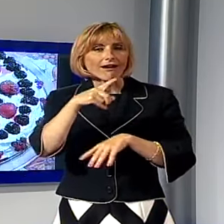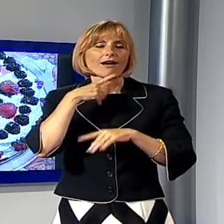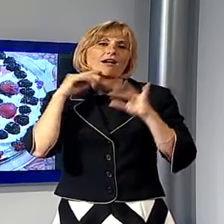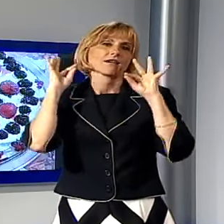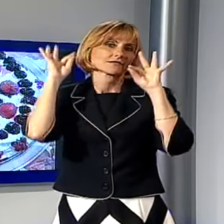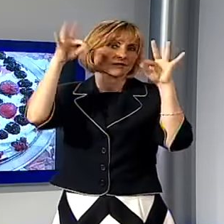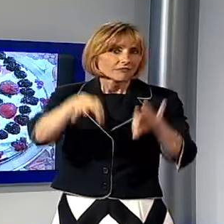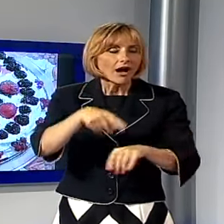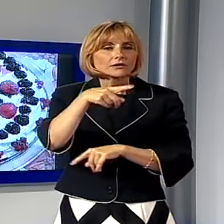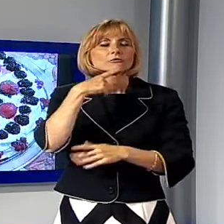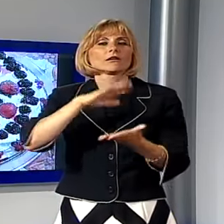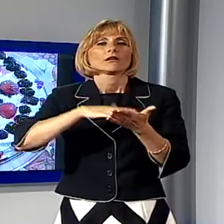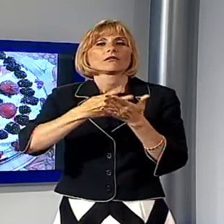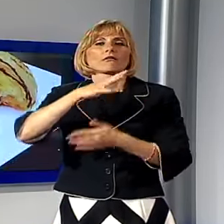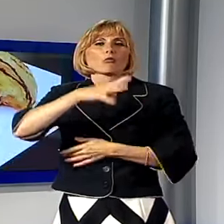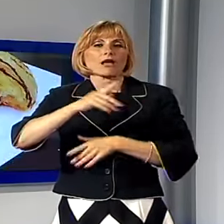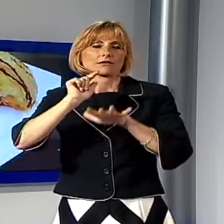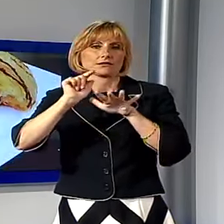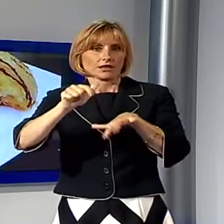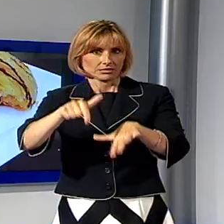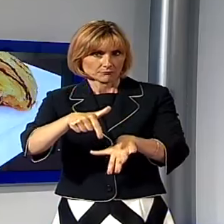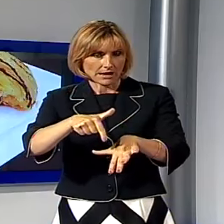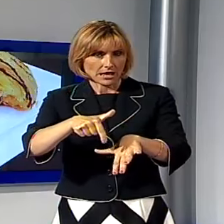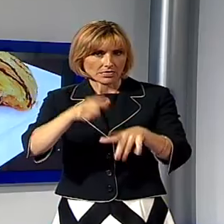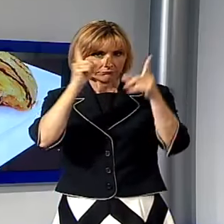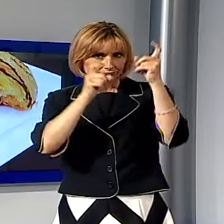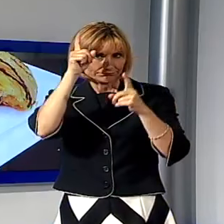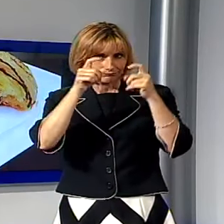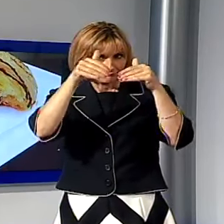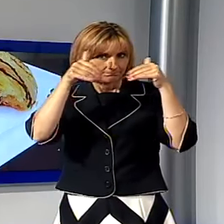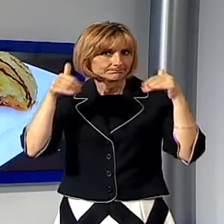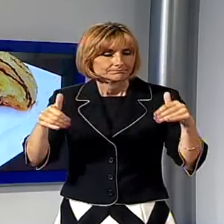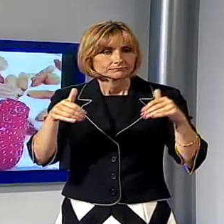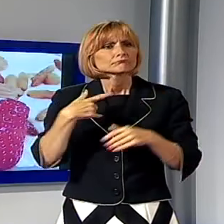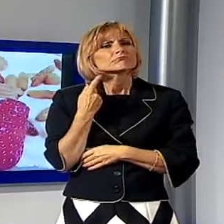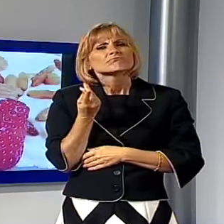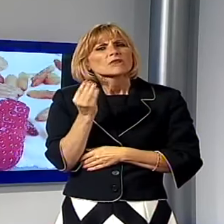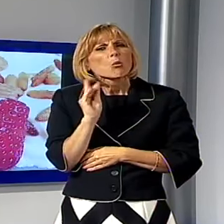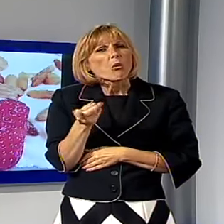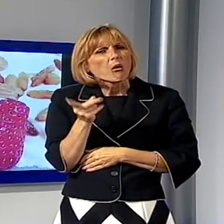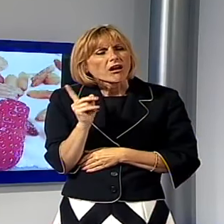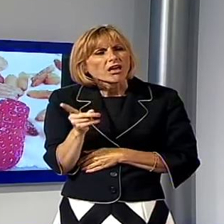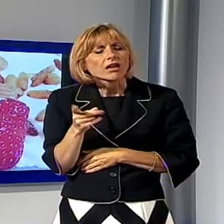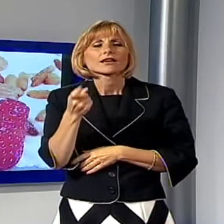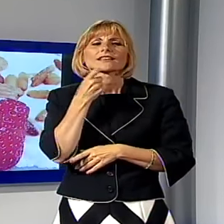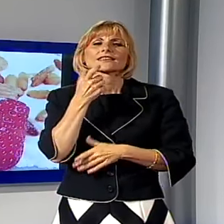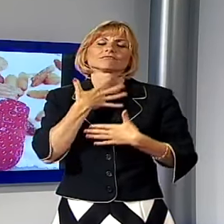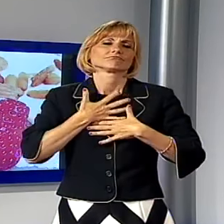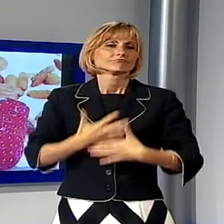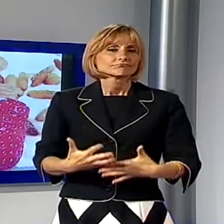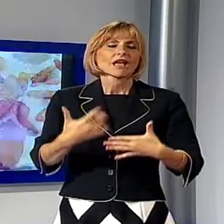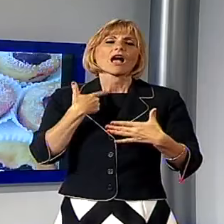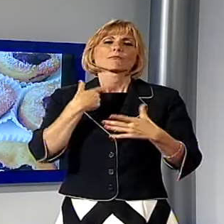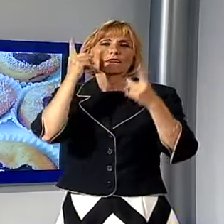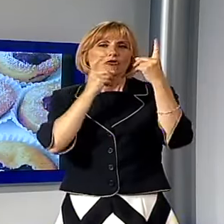IPS valide per la quarta settimana dell'Instant Photo Show di cosa si tratta? è il challenge dedicato a chi ama condividere le proprie